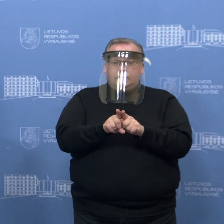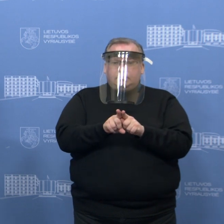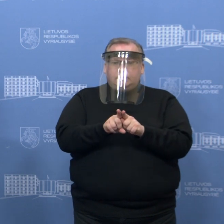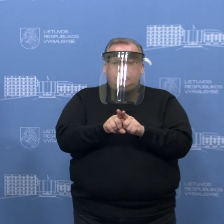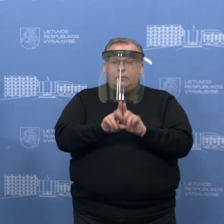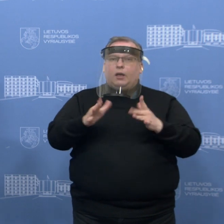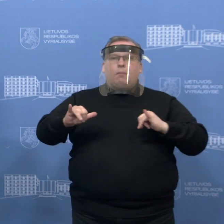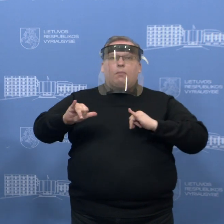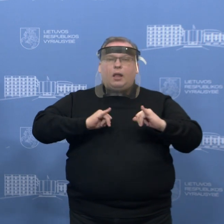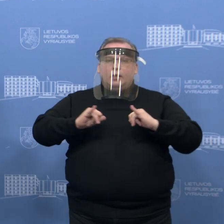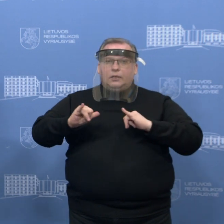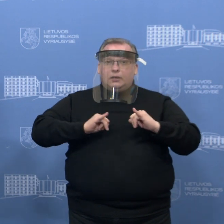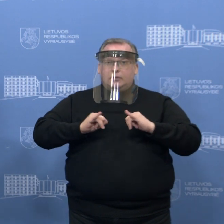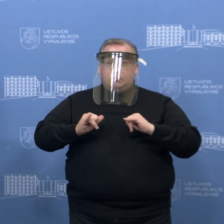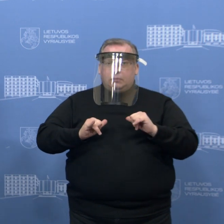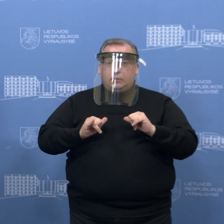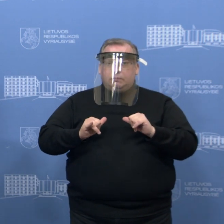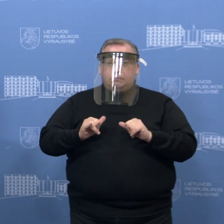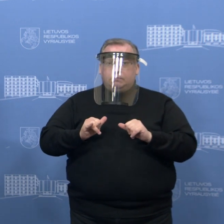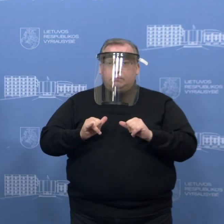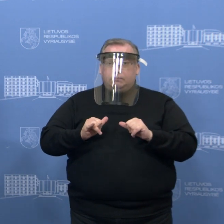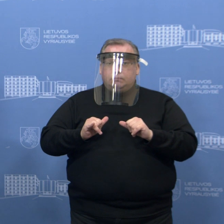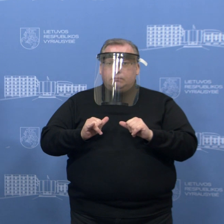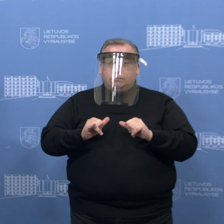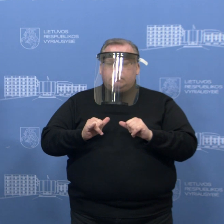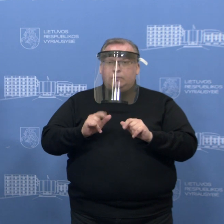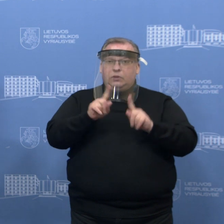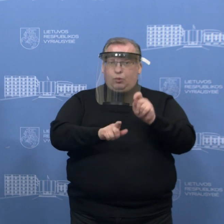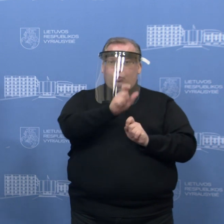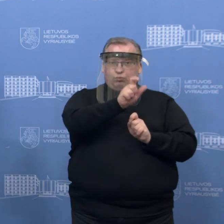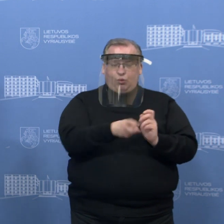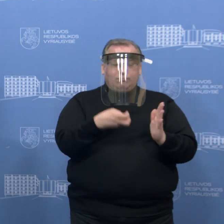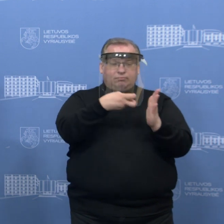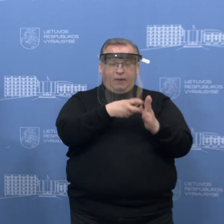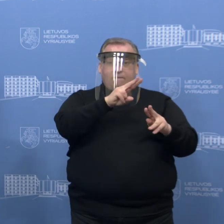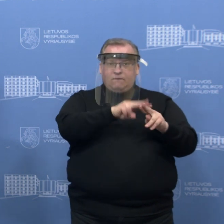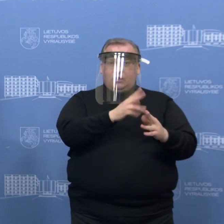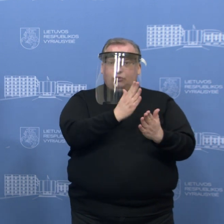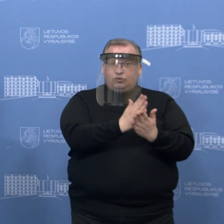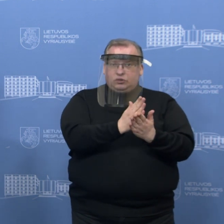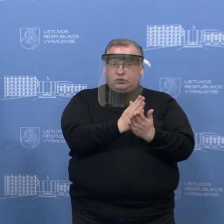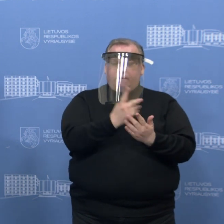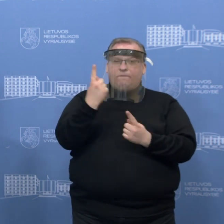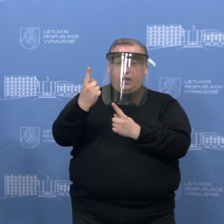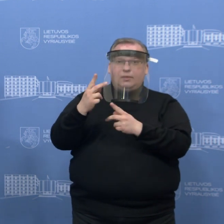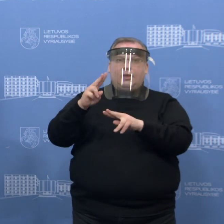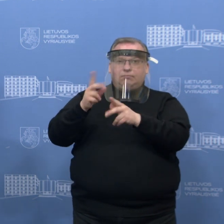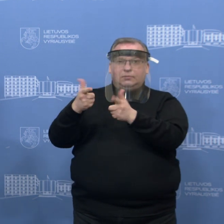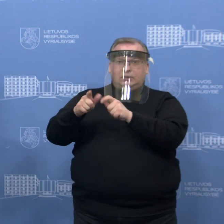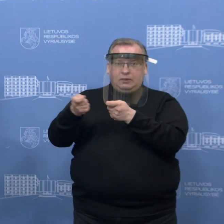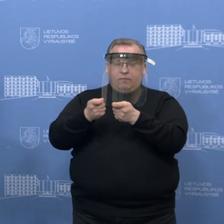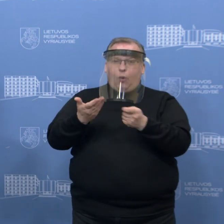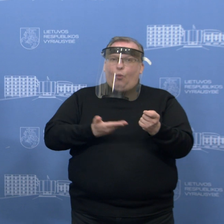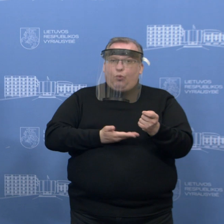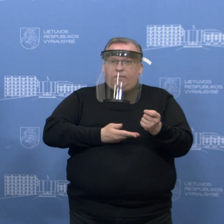kaip bus elgiamas į tais individualiais atvejais, kai, na, sakykime, žmogus registracijos vieta yra vienoje valdybėje, tačiau jis jie, sakykime, gyvena